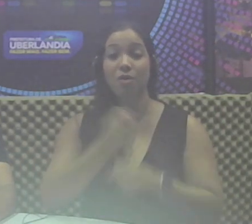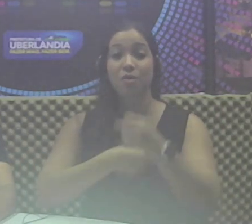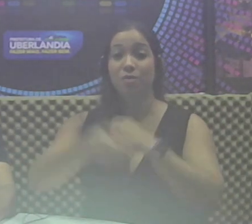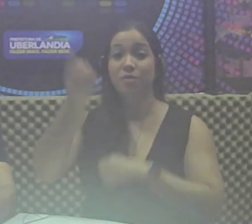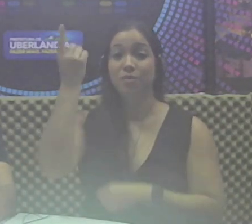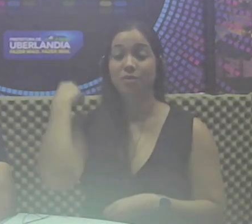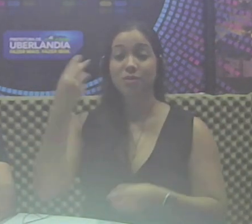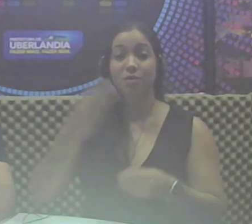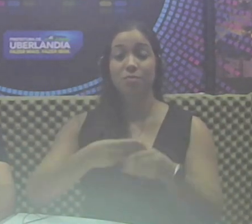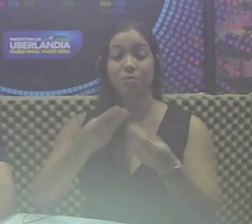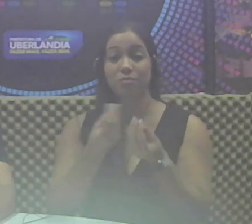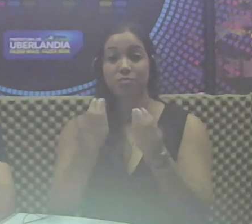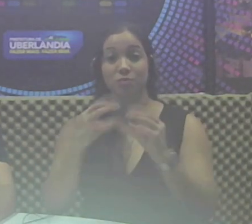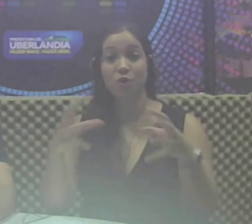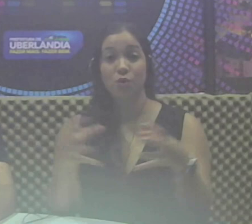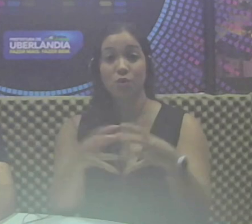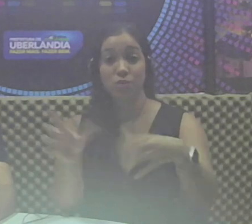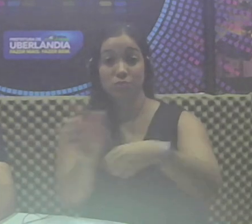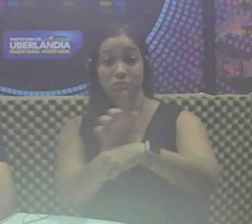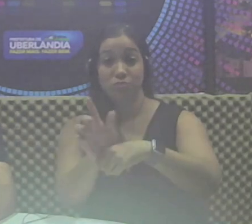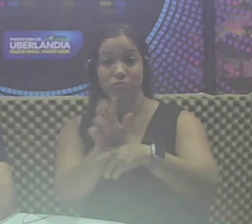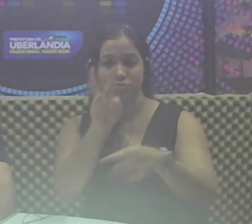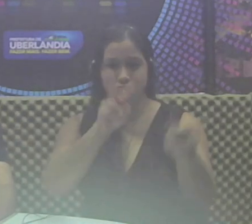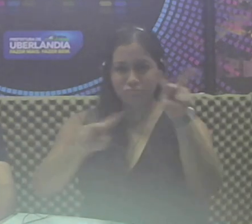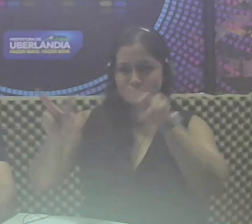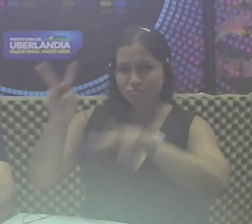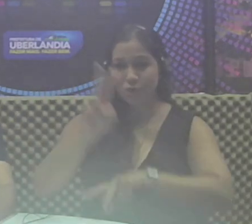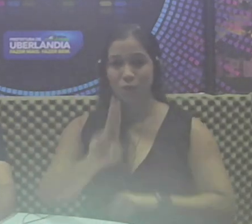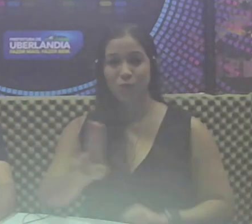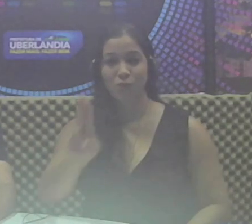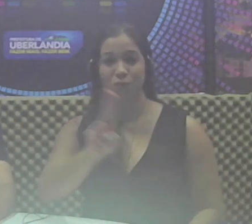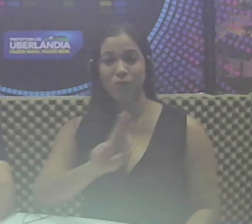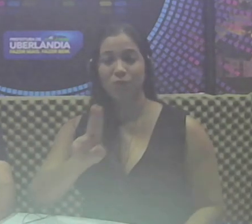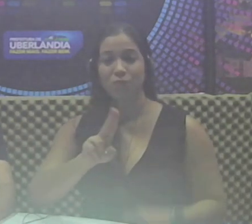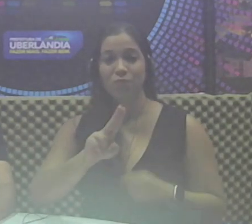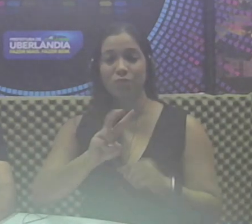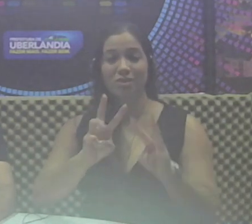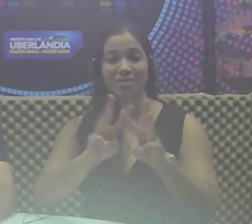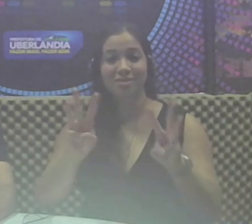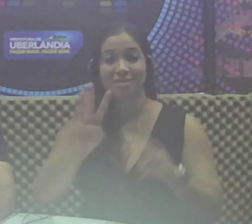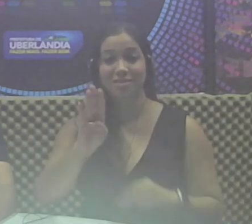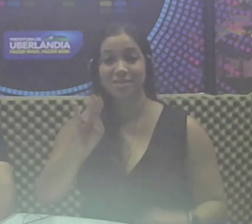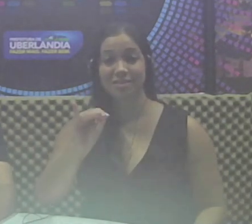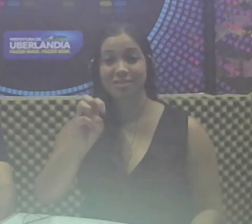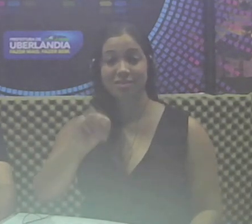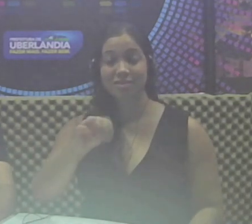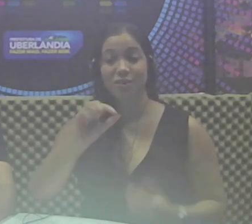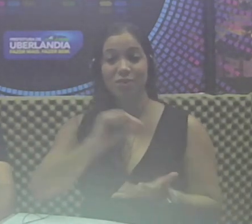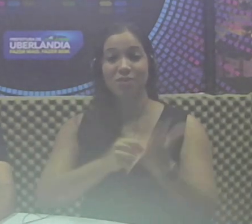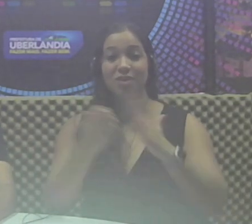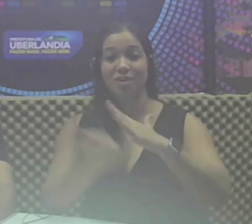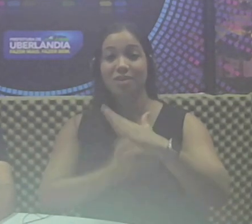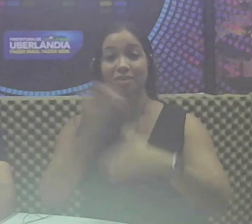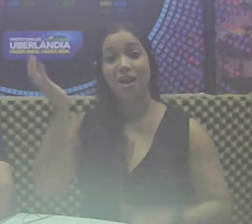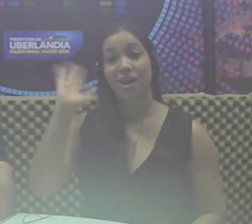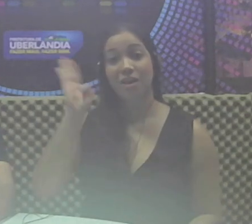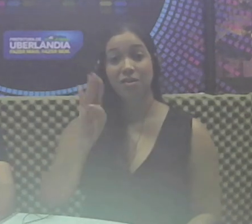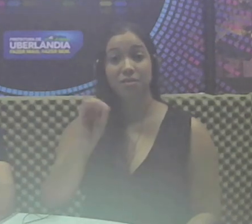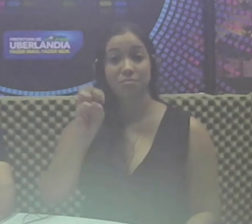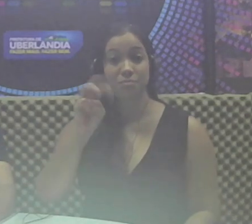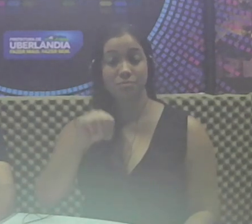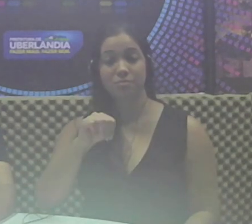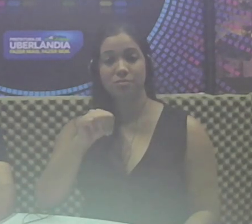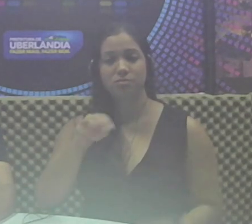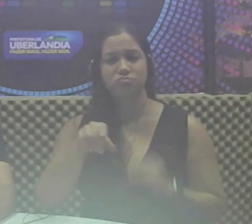município instituiu o Comitê Gestor de Monitoramento e Utilização da Plataforma BIM e contratou a empresa Hello BIM para a